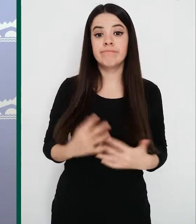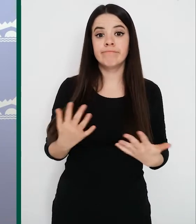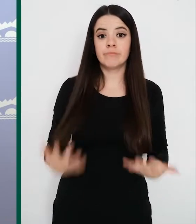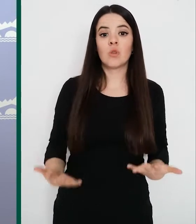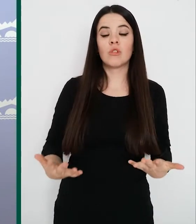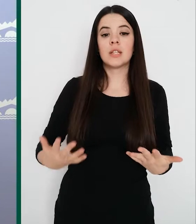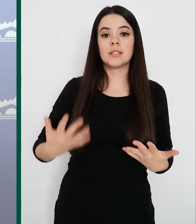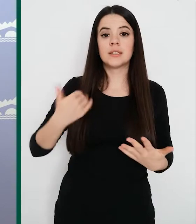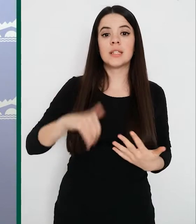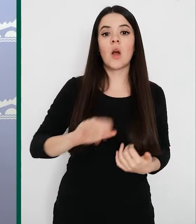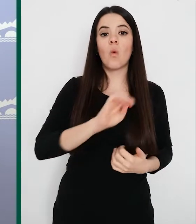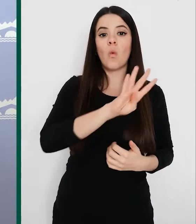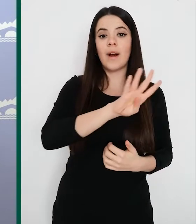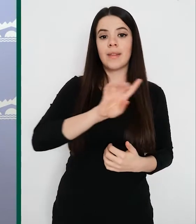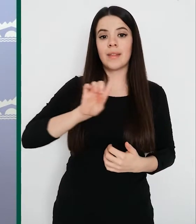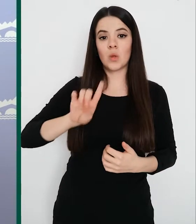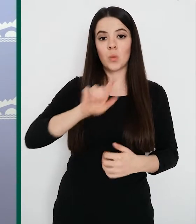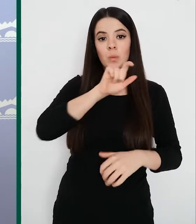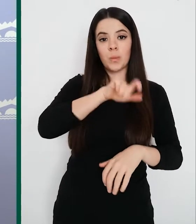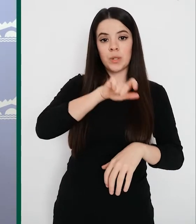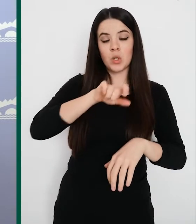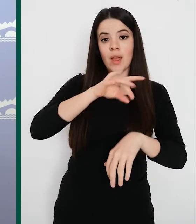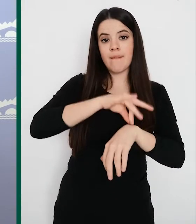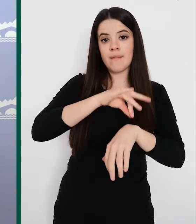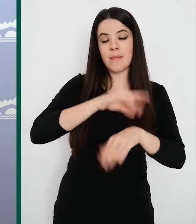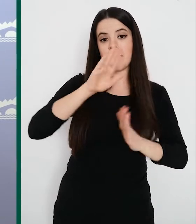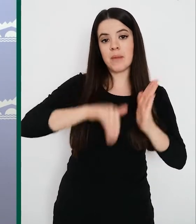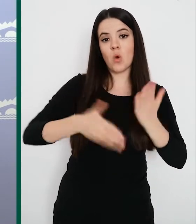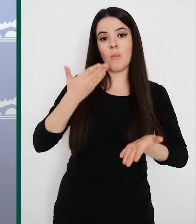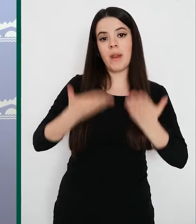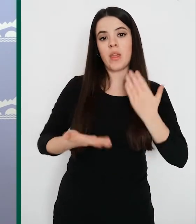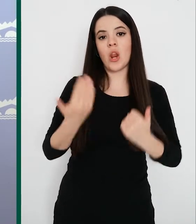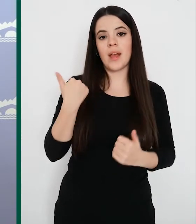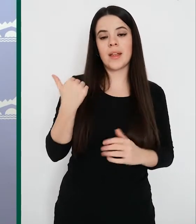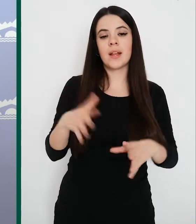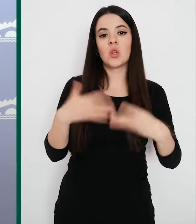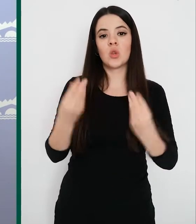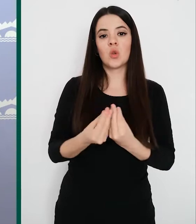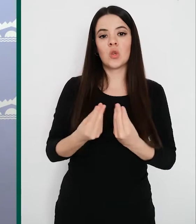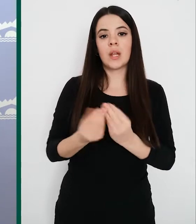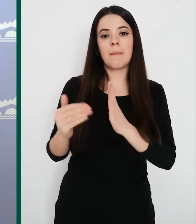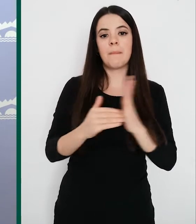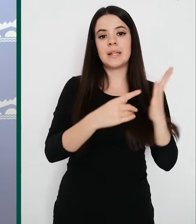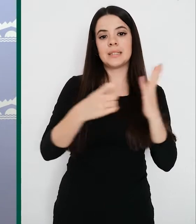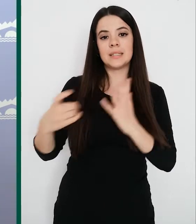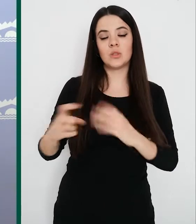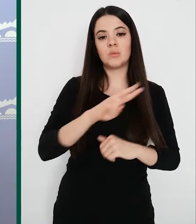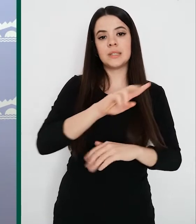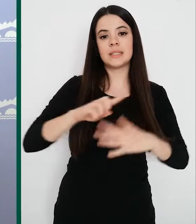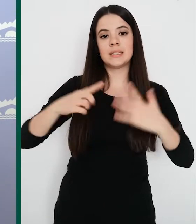datos, 41 casos activos menos que el día de ayer. Un total de 1.626 casos activos.